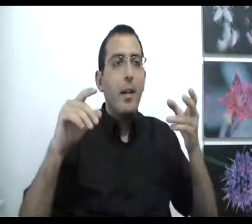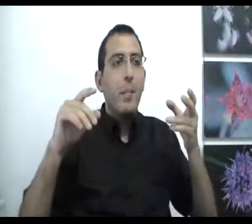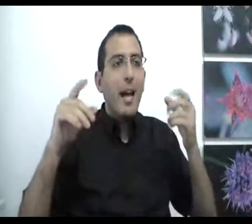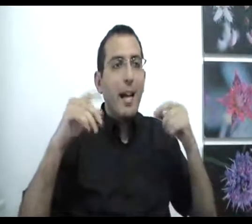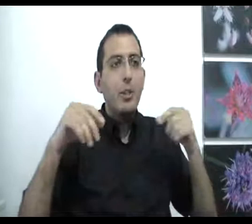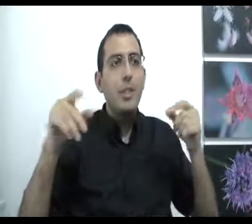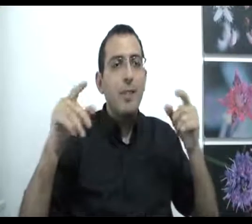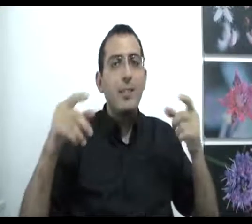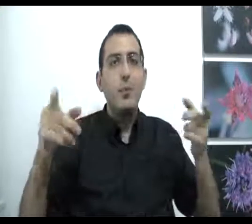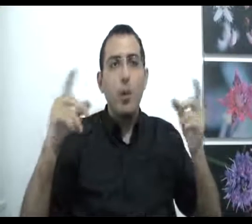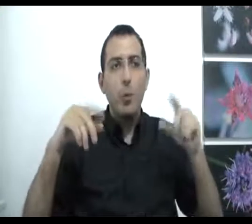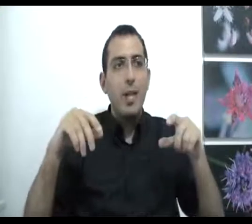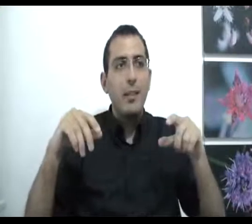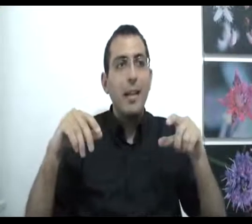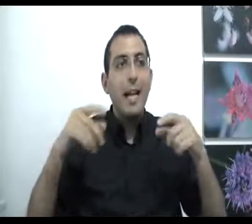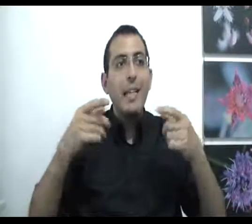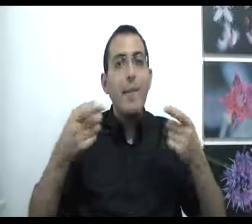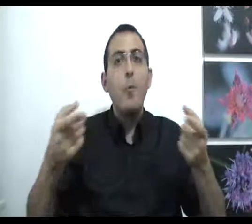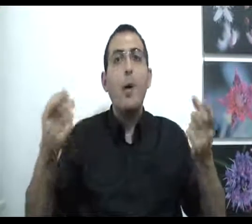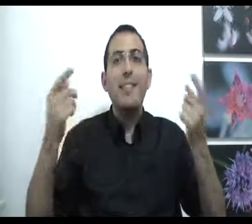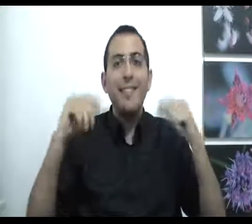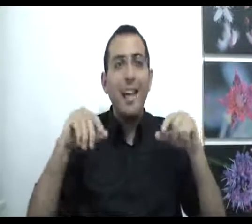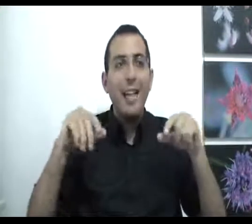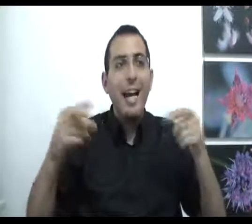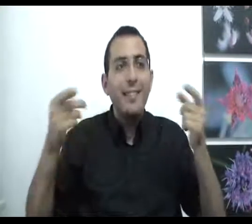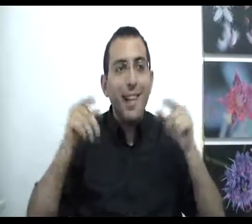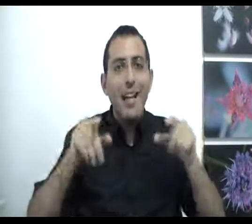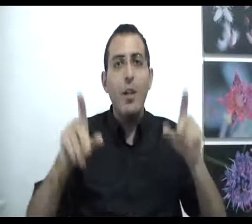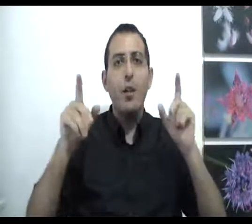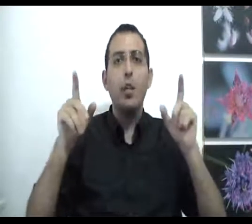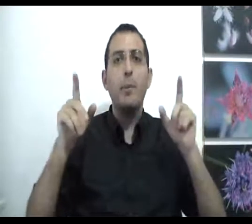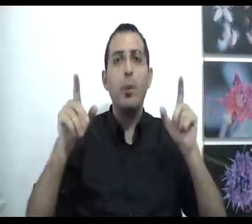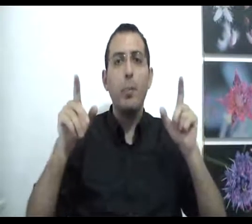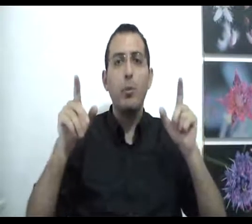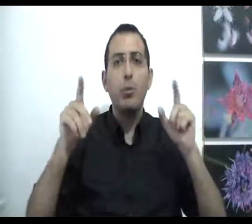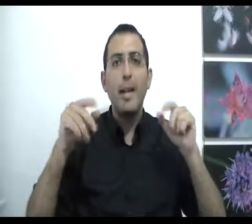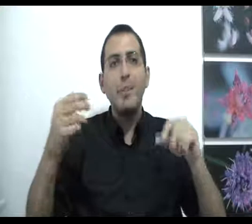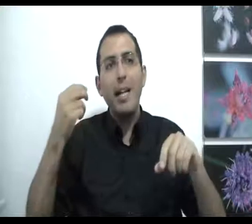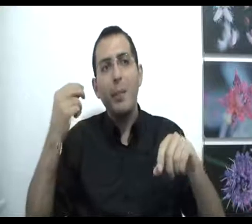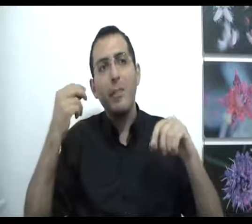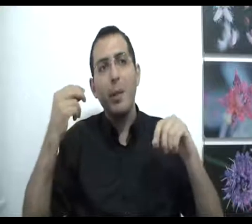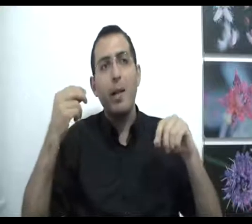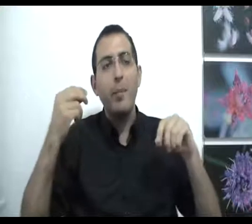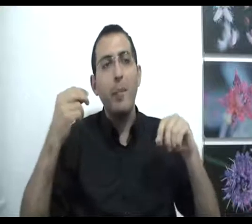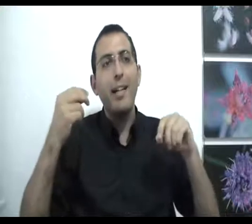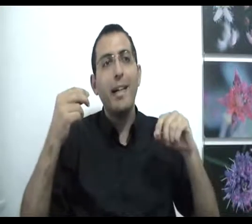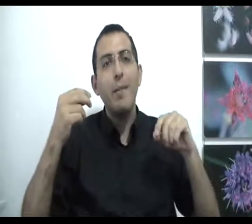ומאחר שהדבר הזה הוא לא מוחלט לכן גם אם הוא אמיתי אתה לא יכול להיות בטוח בו זאת אומרת מה אני בעצם לומר? אני בא למה, גם אם